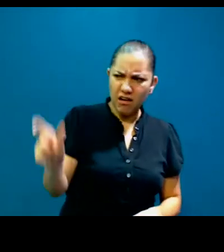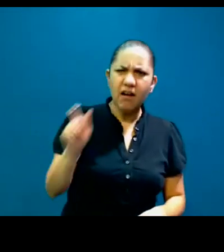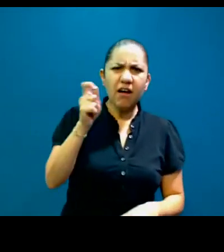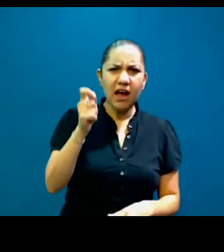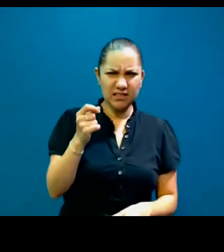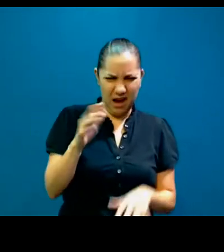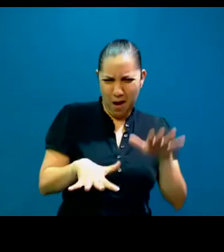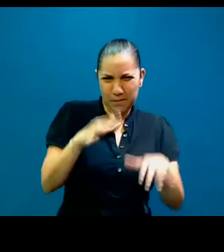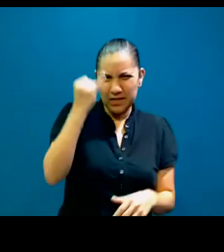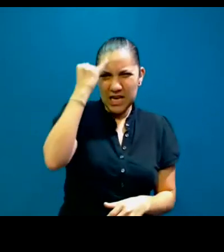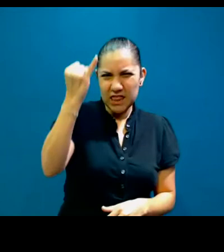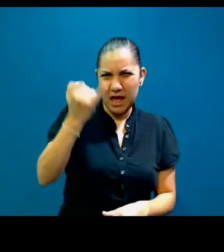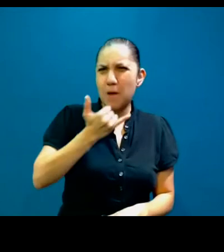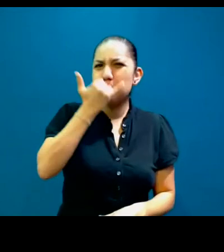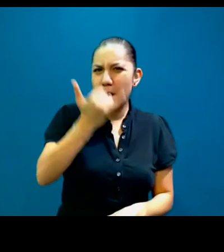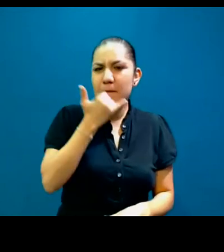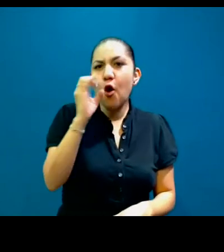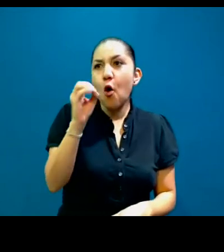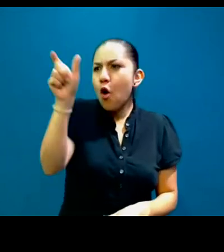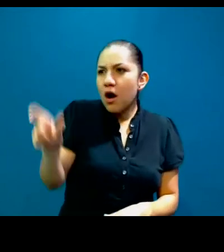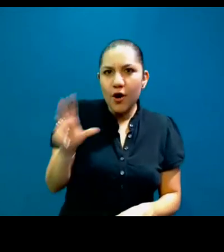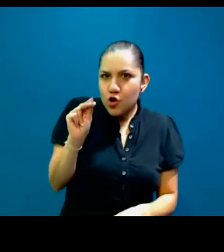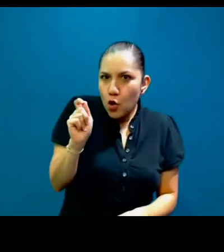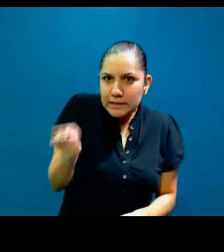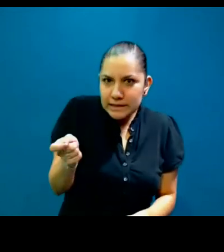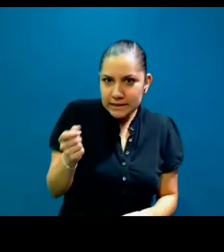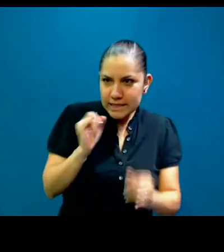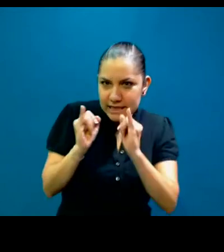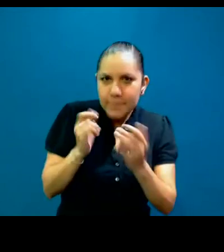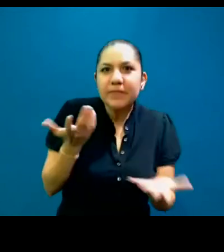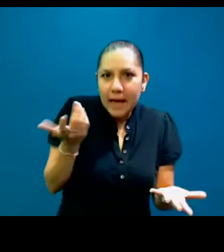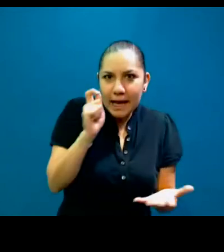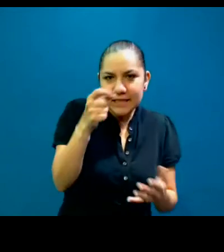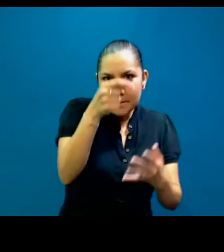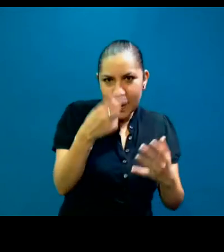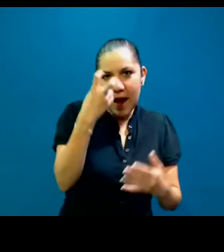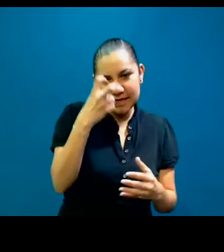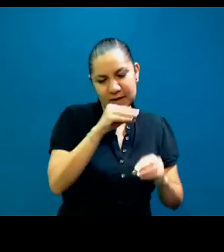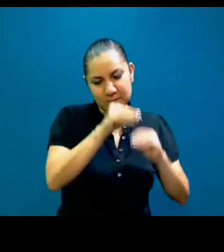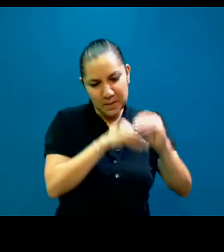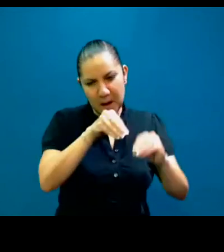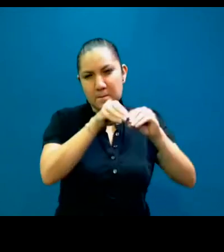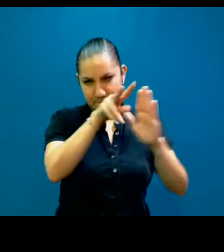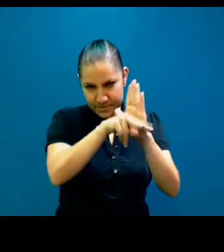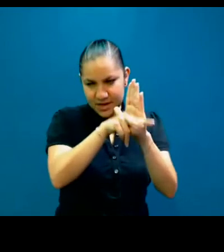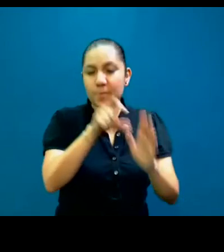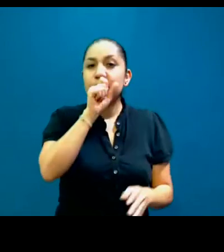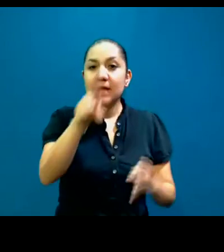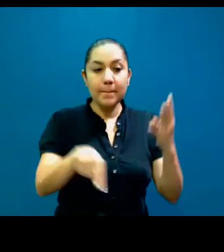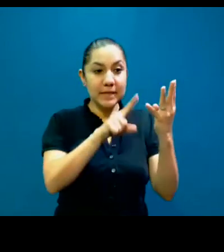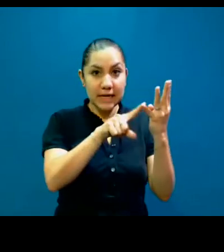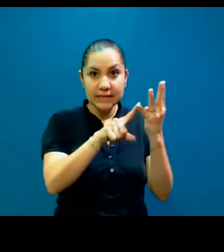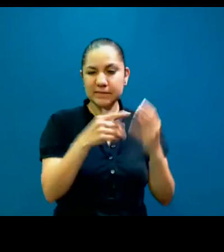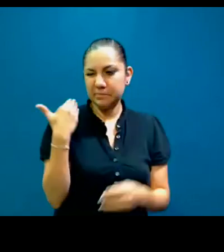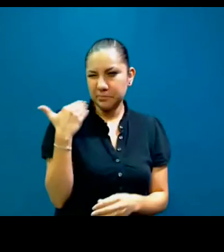somos. Y ayer, antier, sacamos un pequeño videíto en la que estamos buscando generar un poco de reflexión en cómo